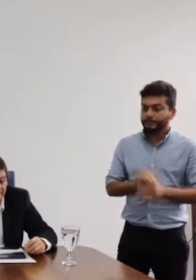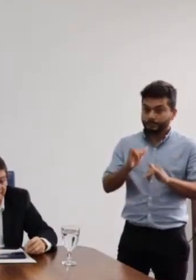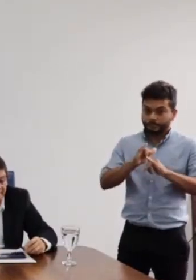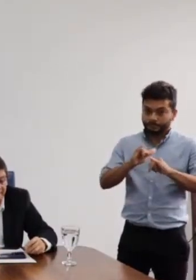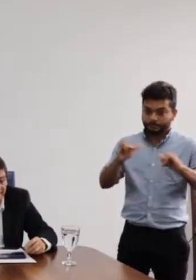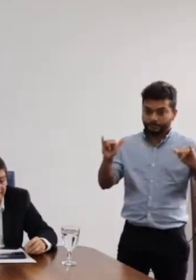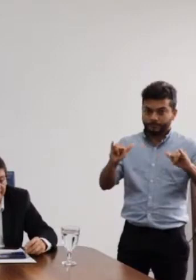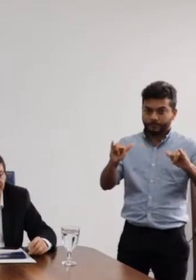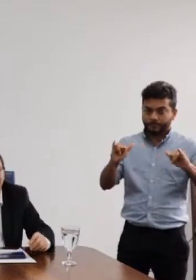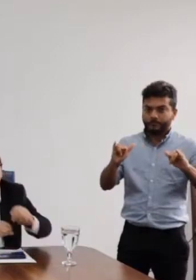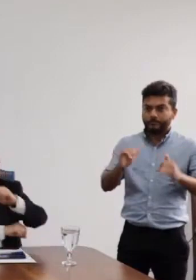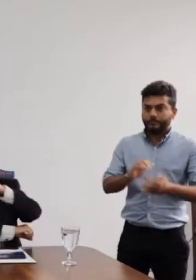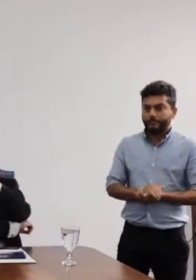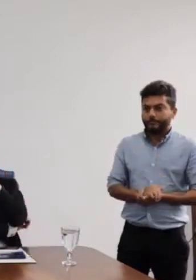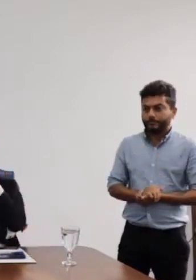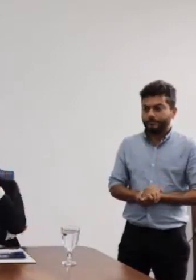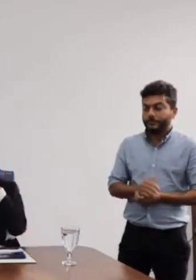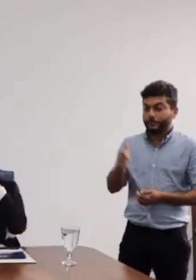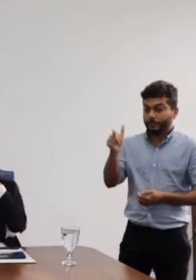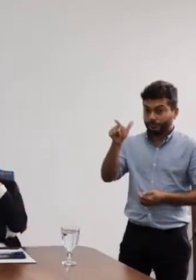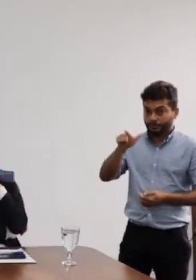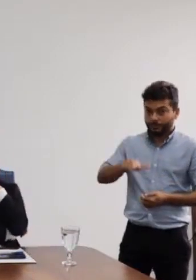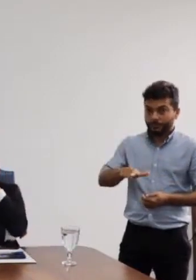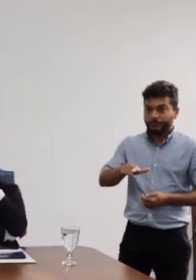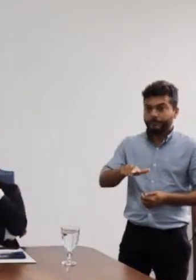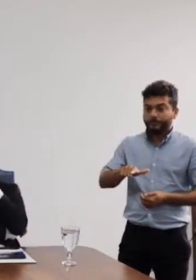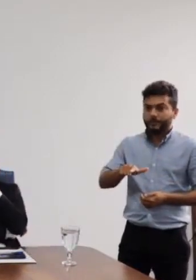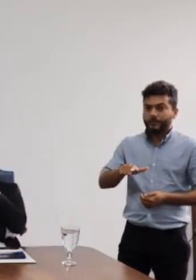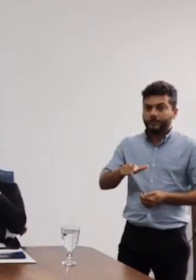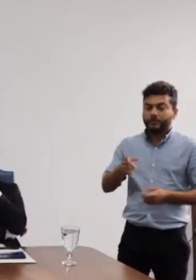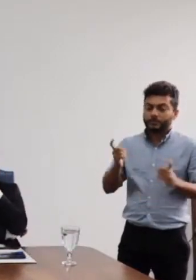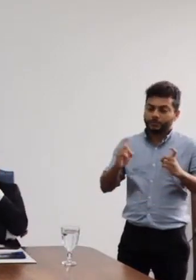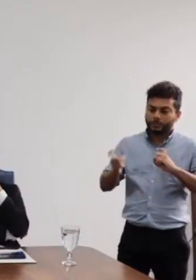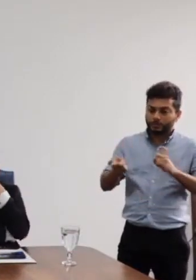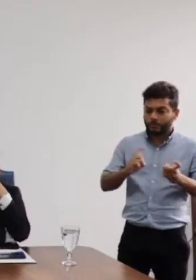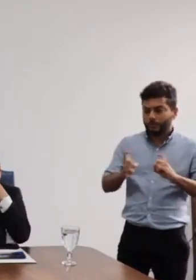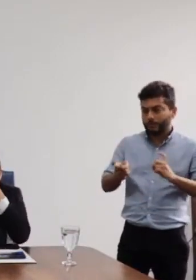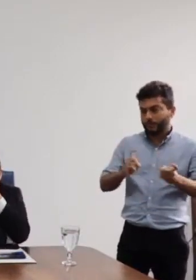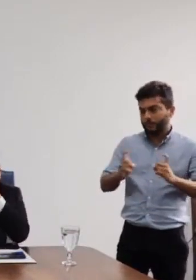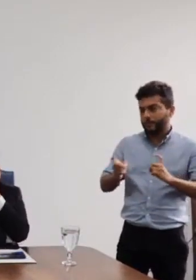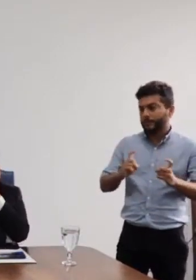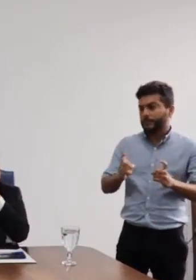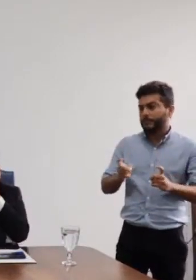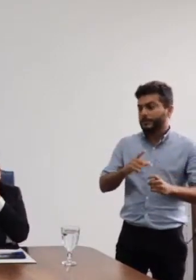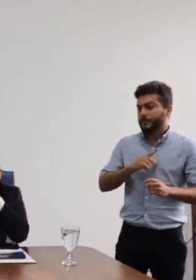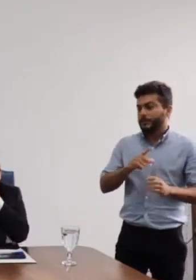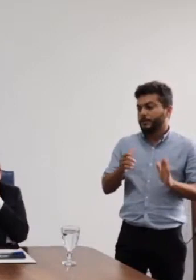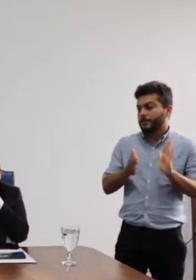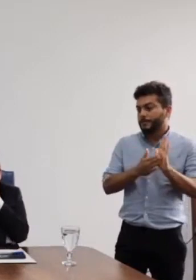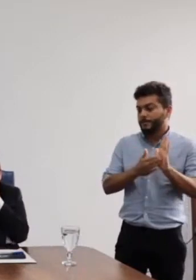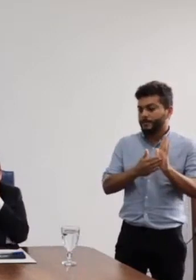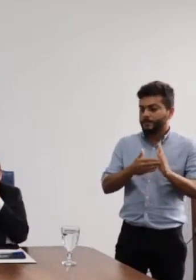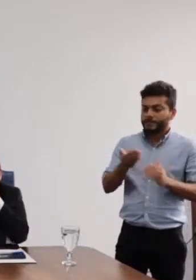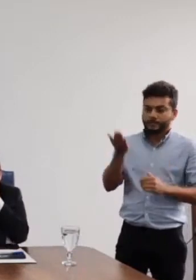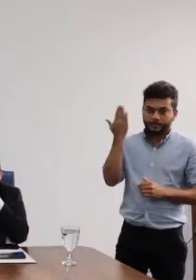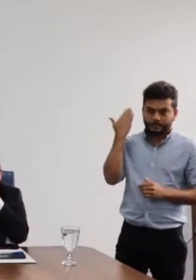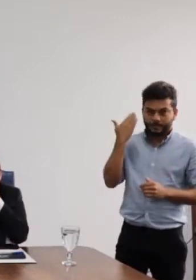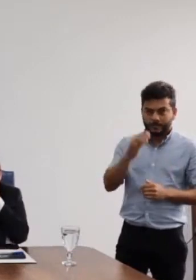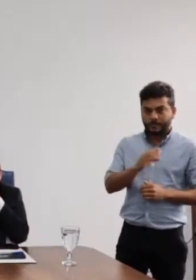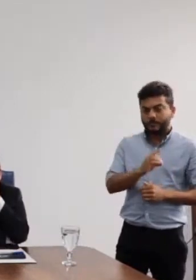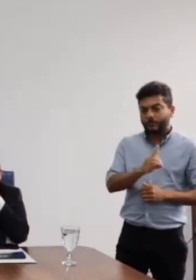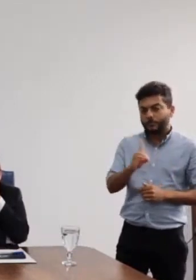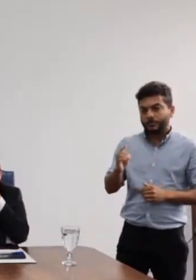que, retomar, na verdade, a discussão que colocamos aqui no dia 10 de fevereiro,